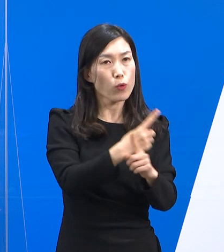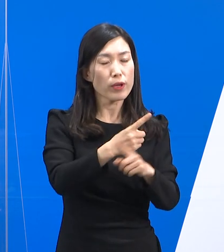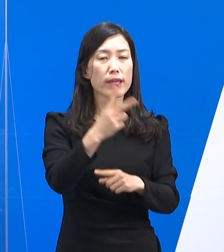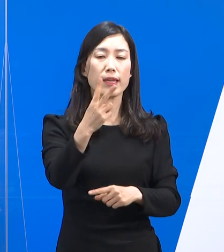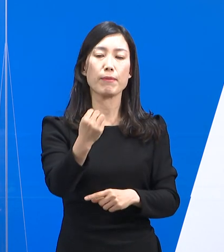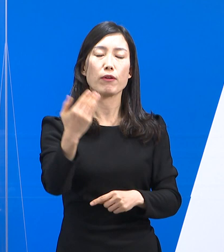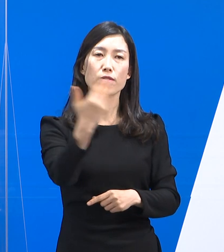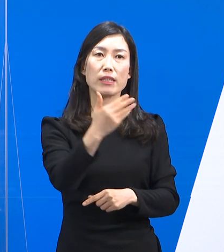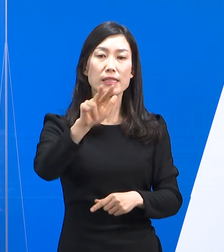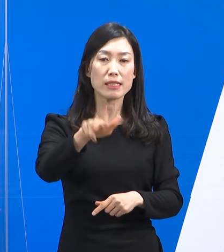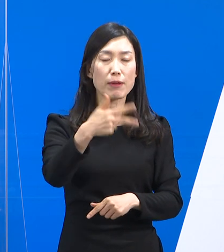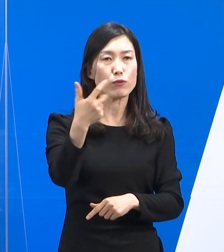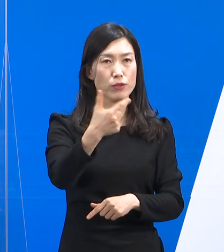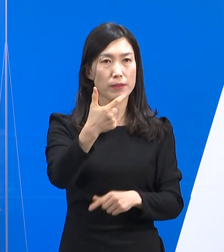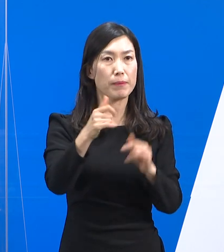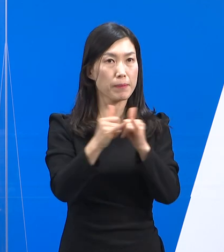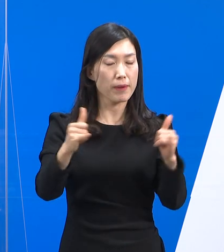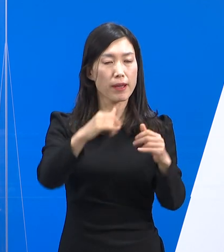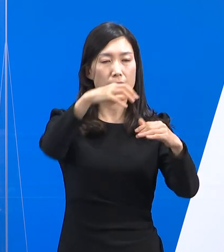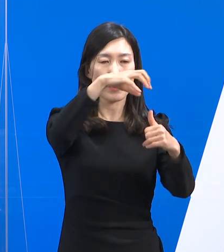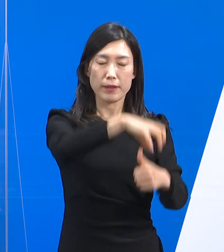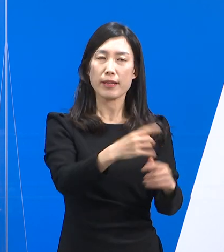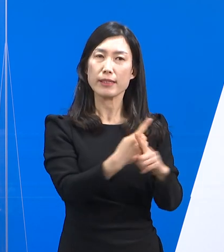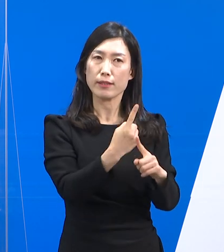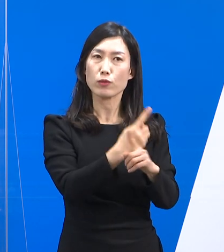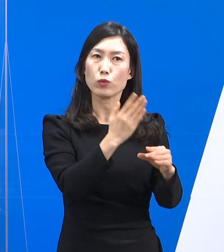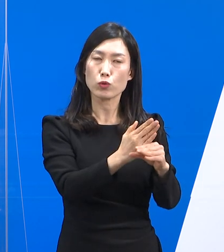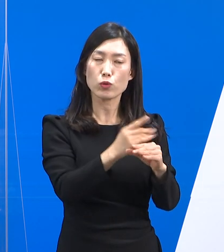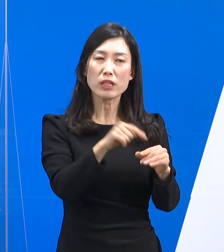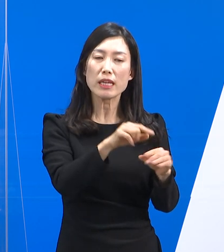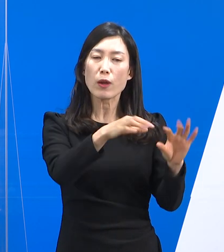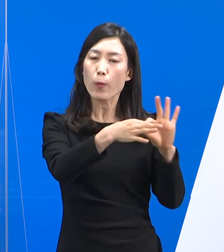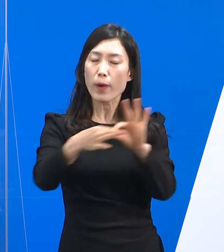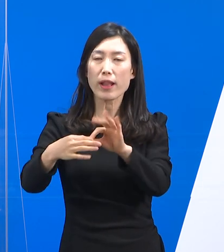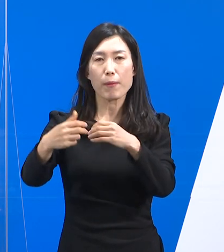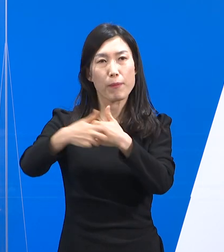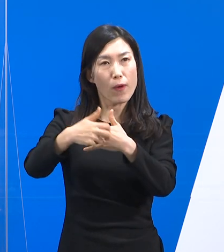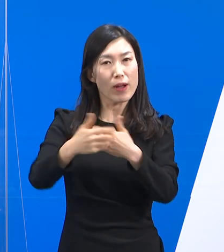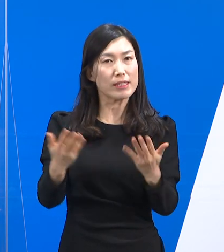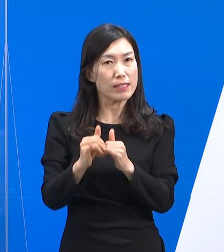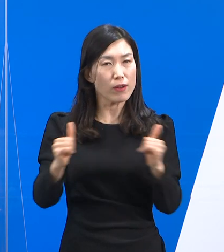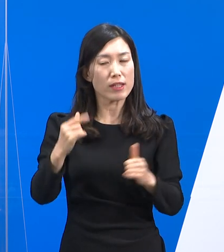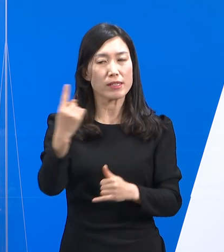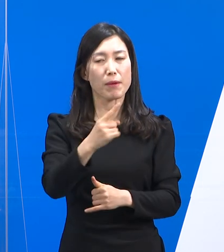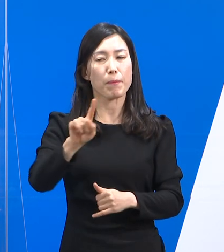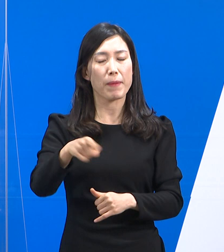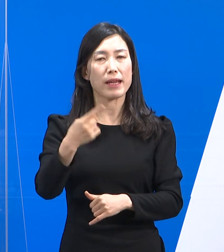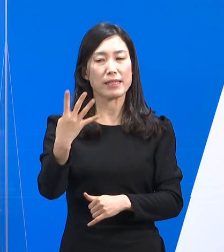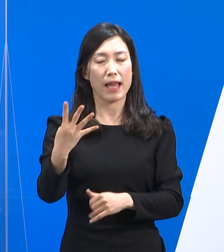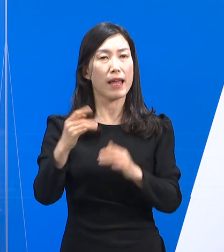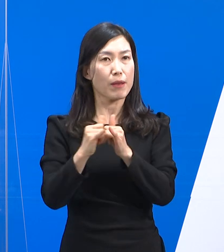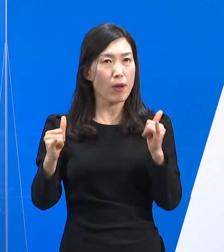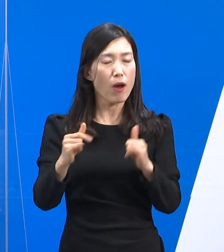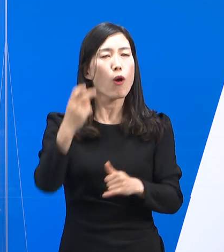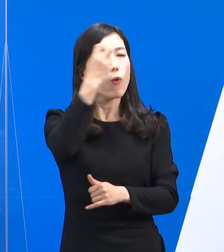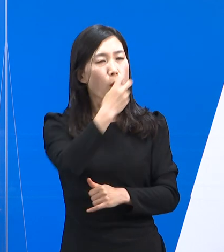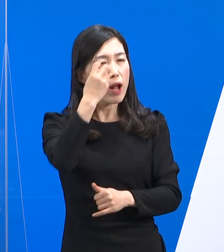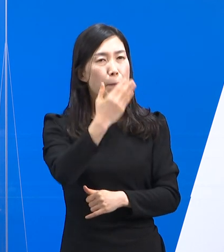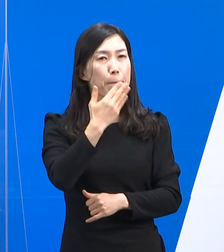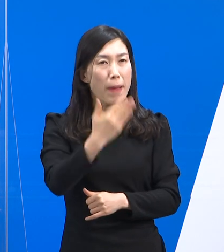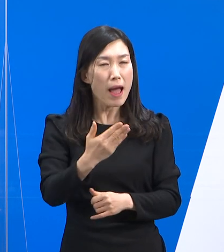,790명입니다. 재택치료 관리 의료기관 전담 의료인력은 1,404명이며 관리 가능